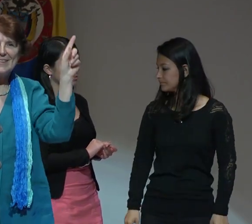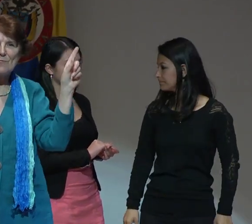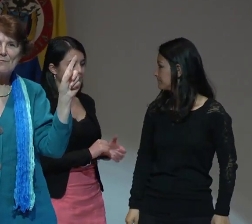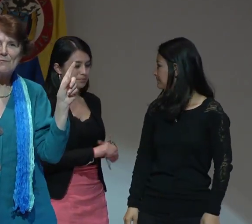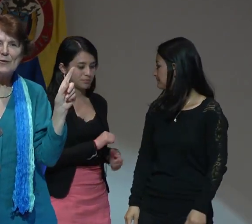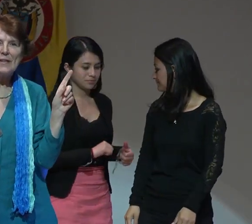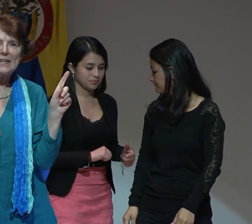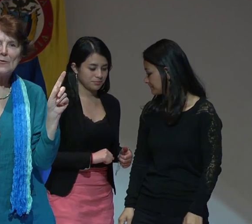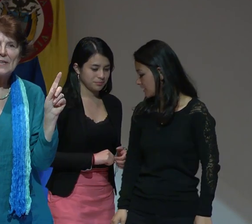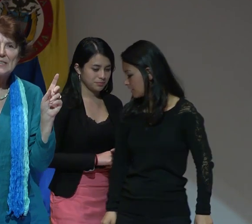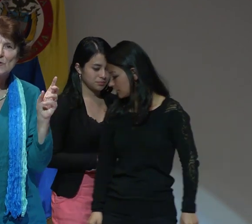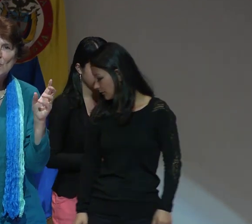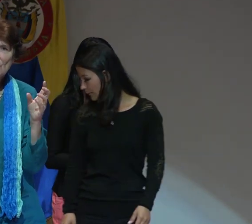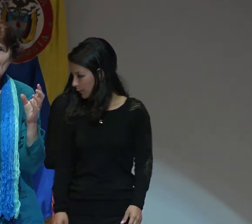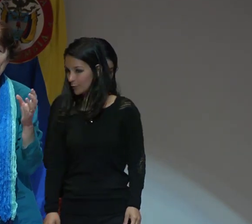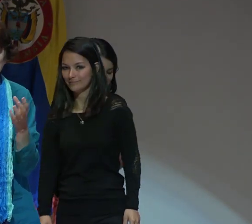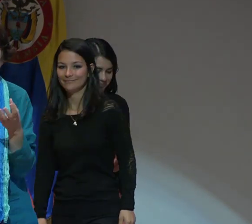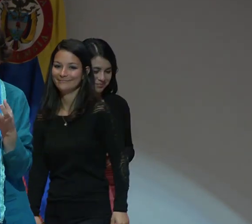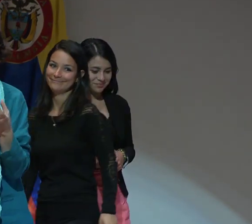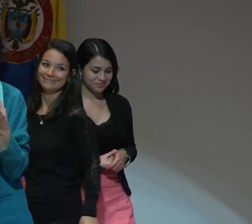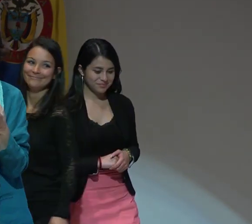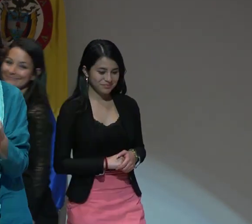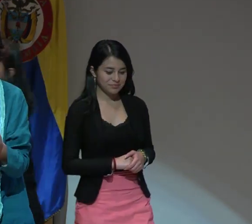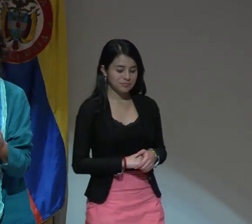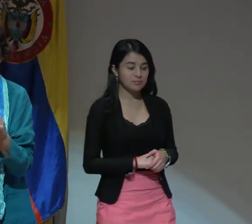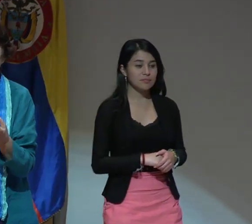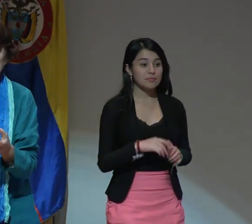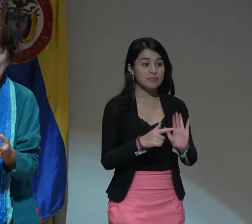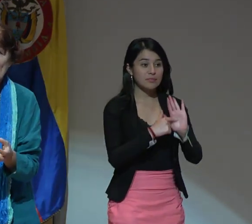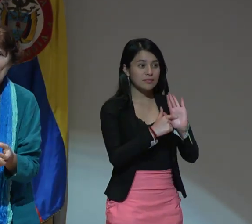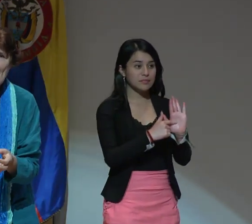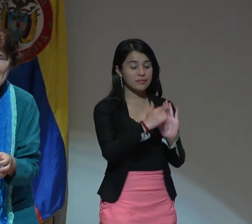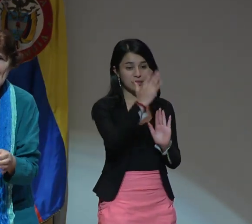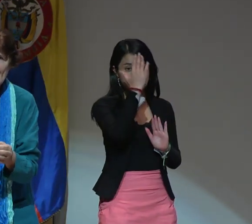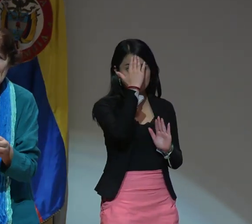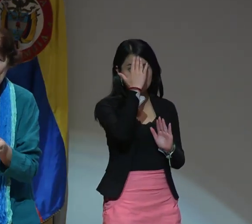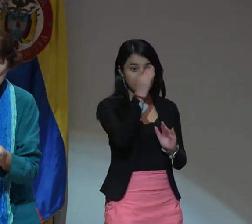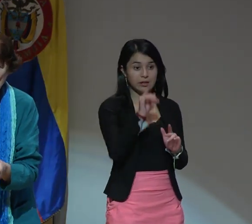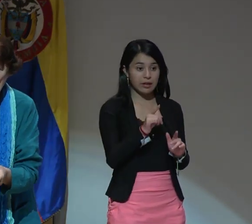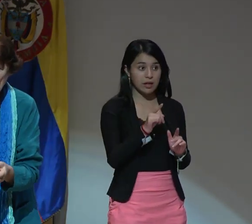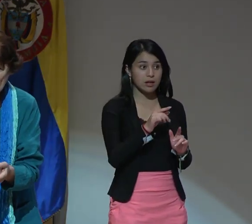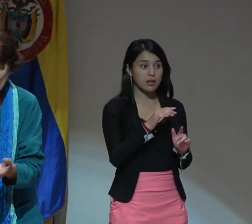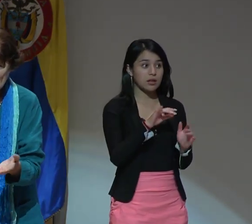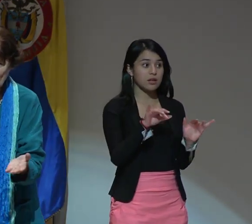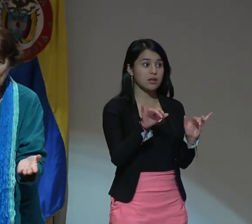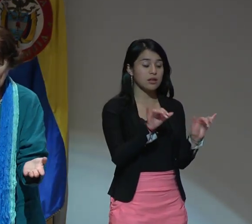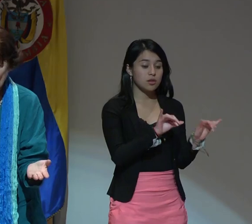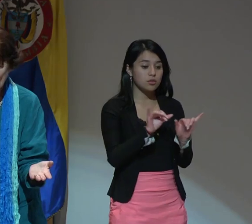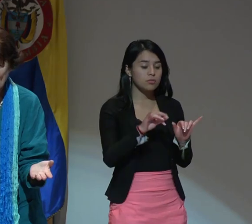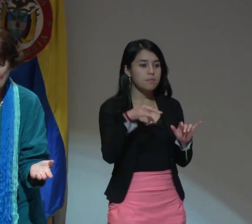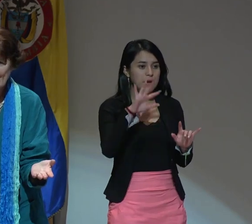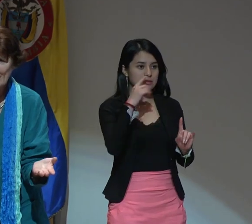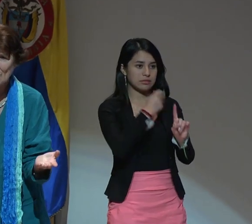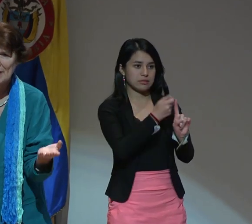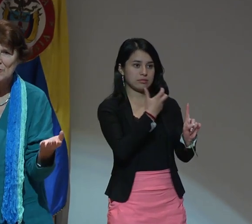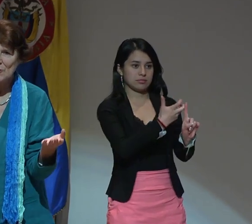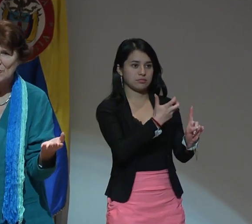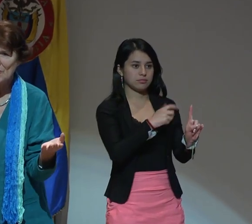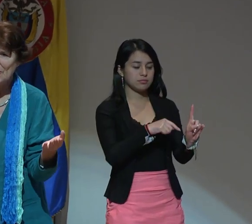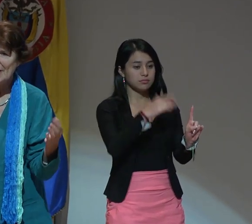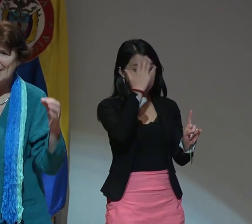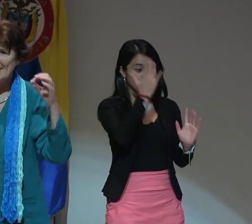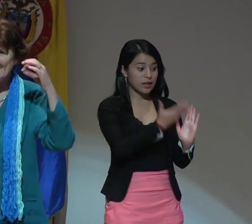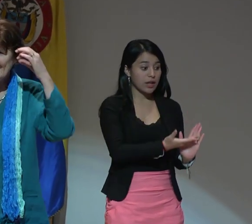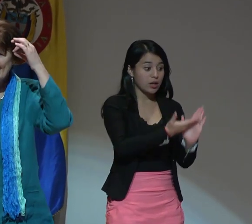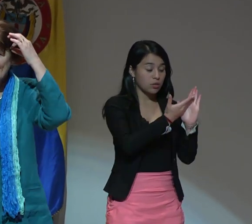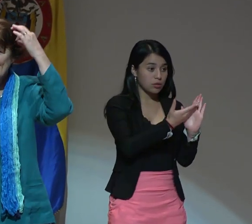pero la educación no es nada que solamente se imparte. La educación